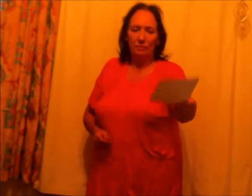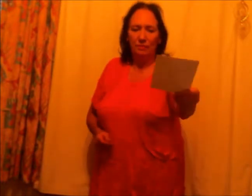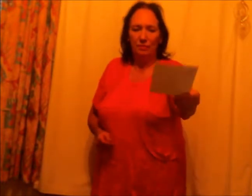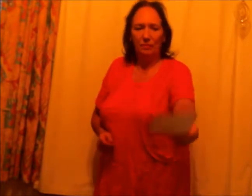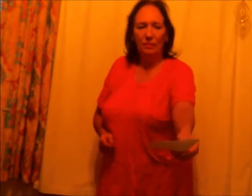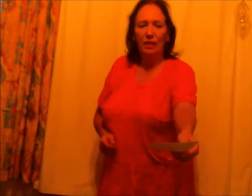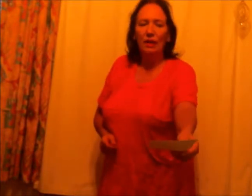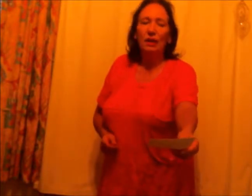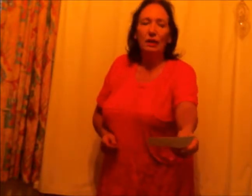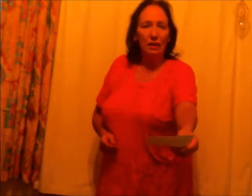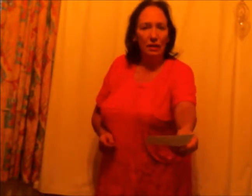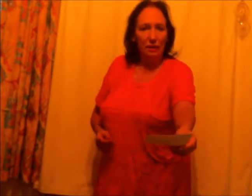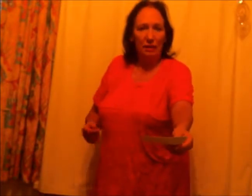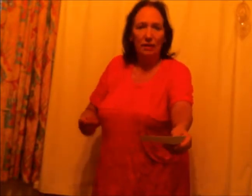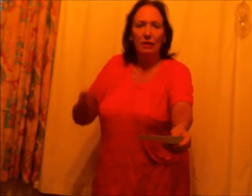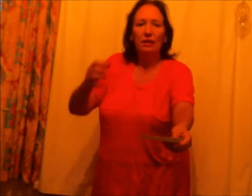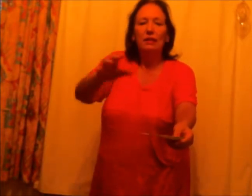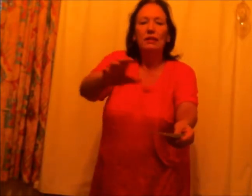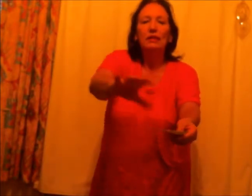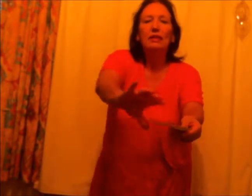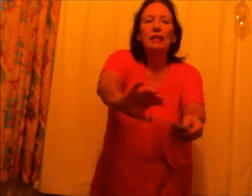Ik neem.